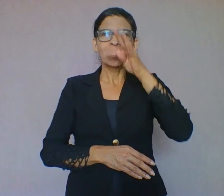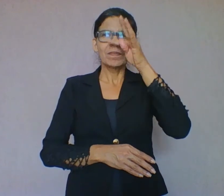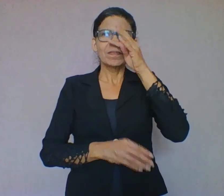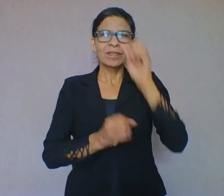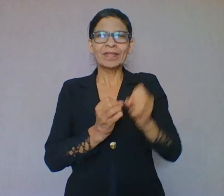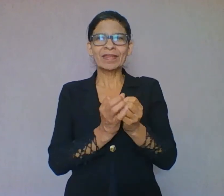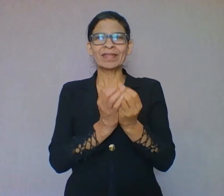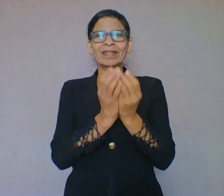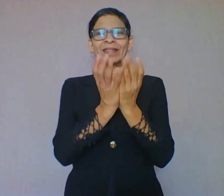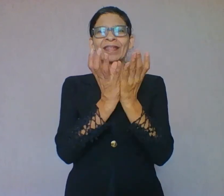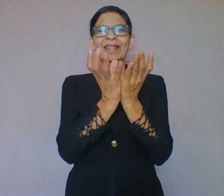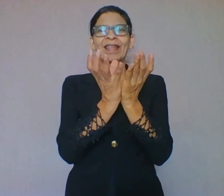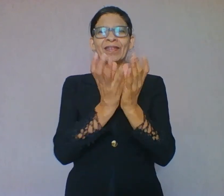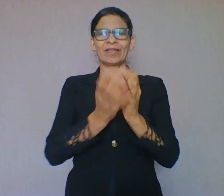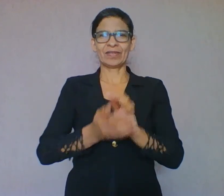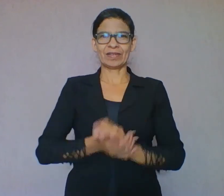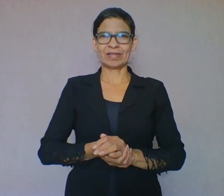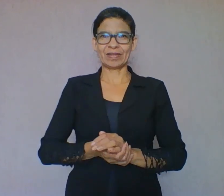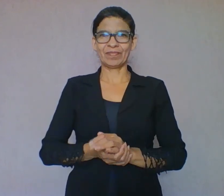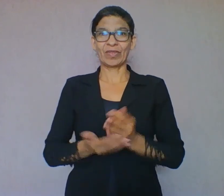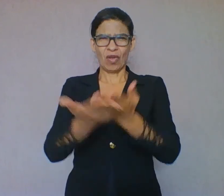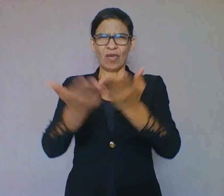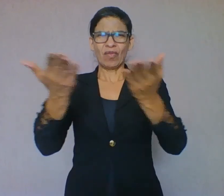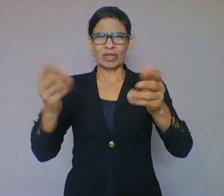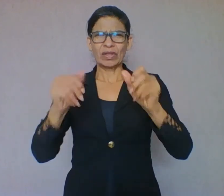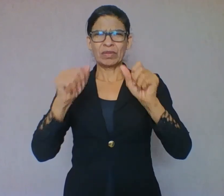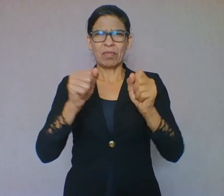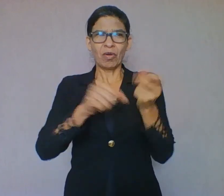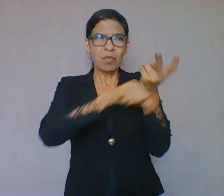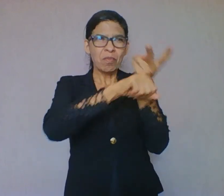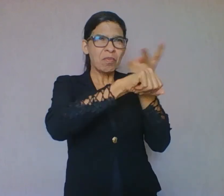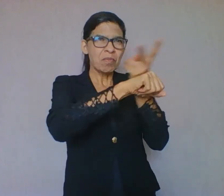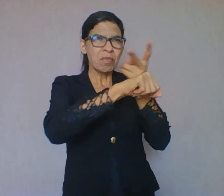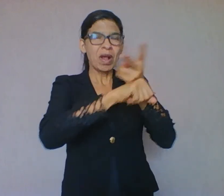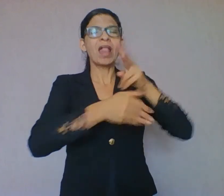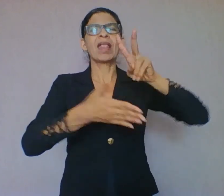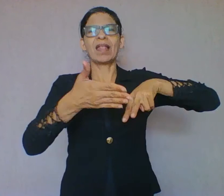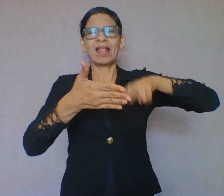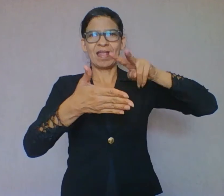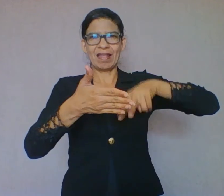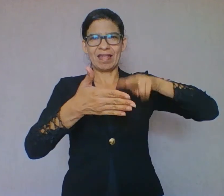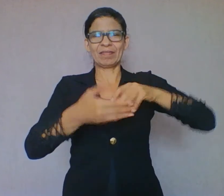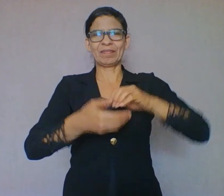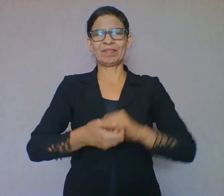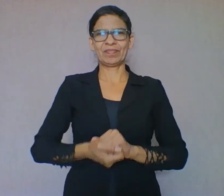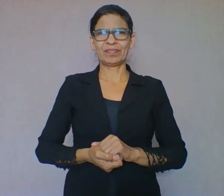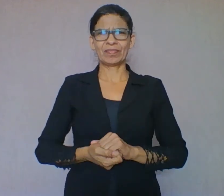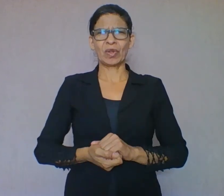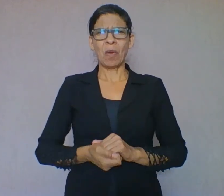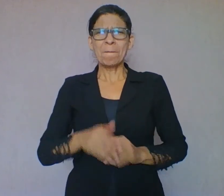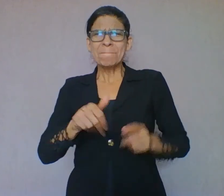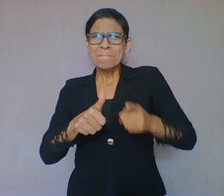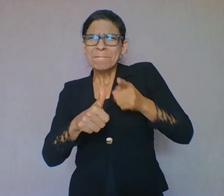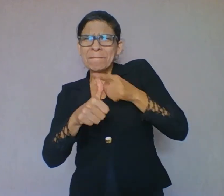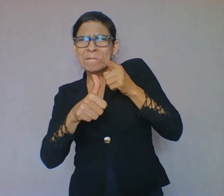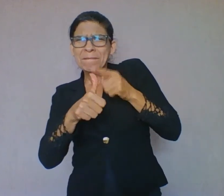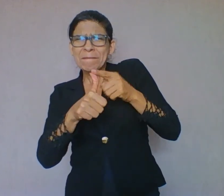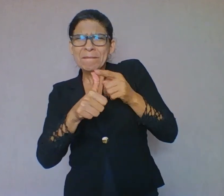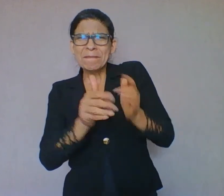vejam porque é extremamente interessante. O livro impresso foi primeiramente conhecido e divulgado pelos chineses desde o século VIII.